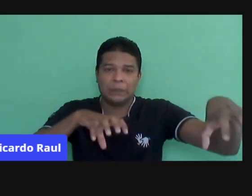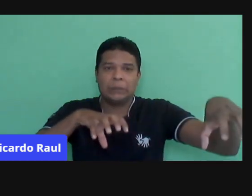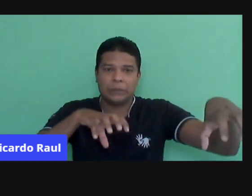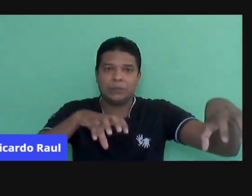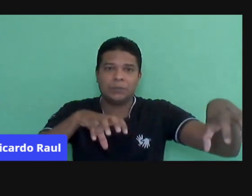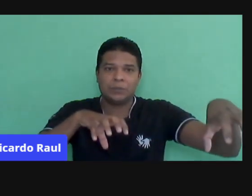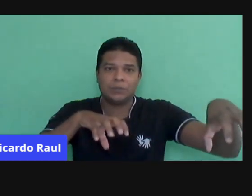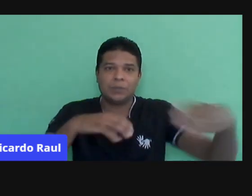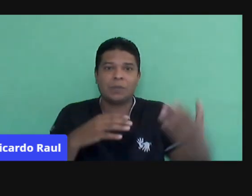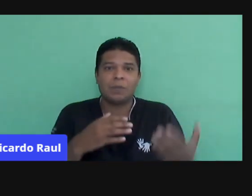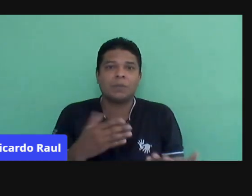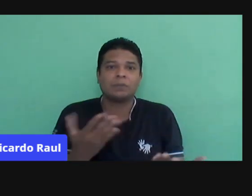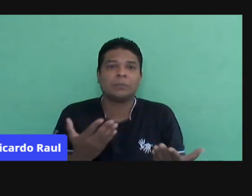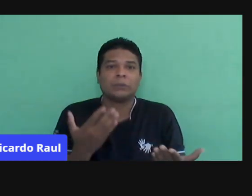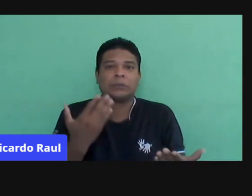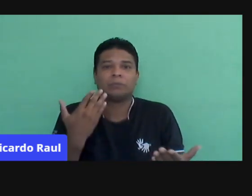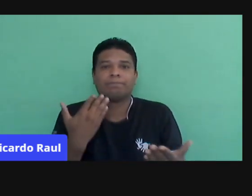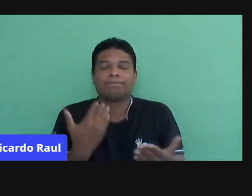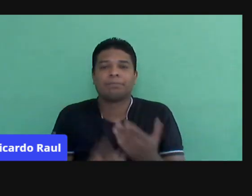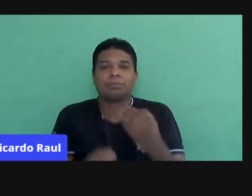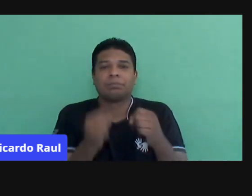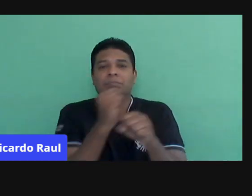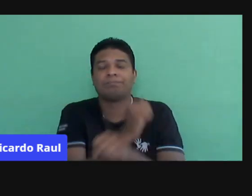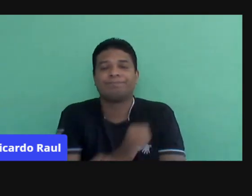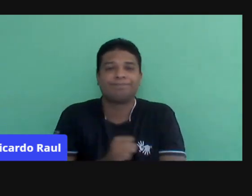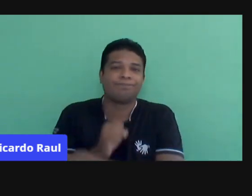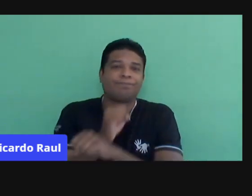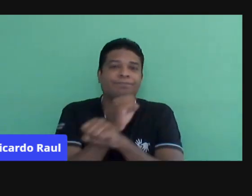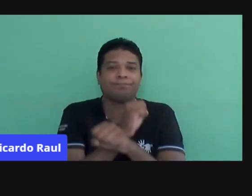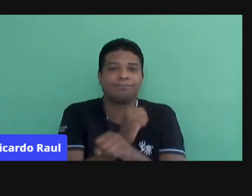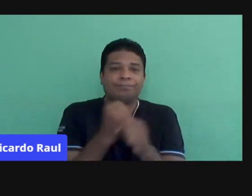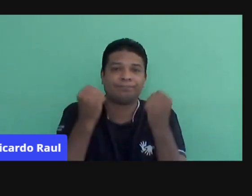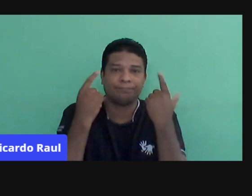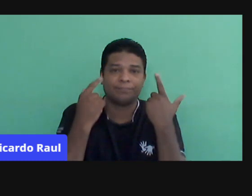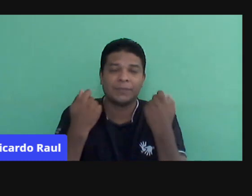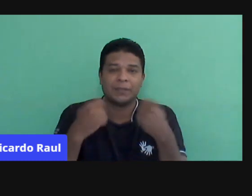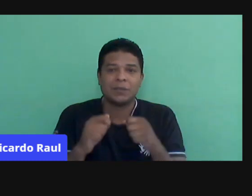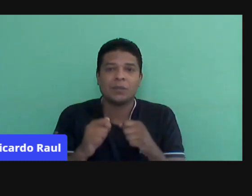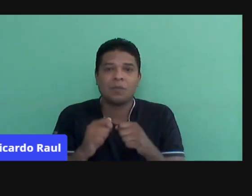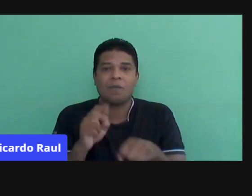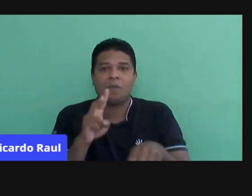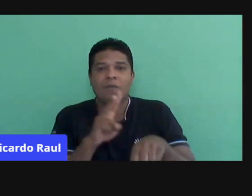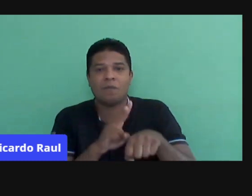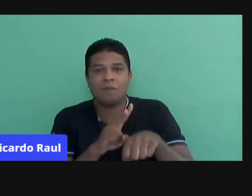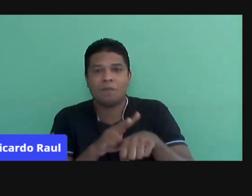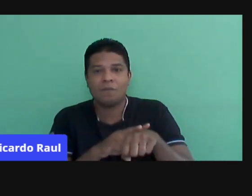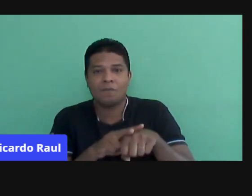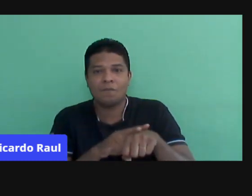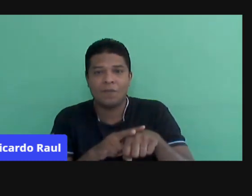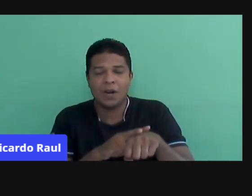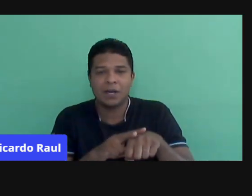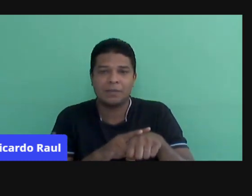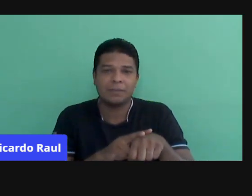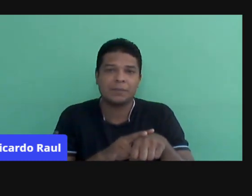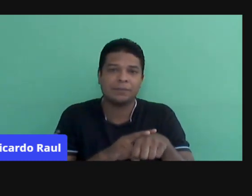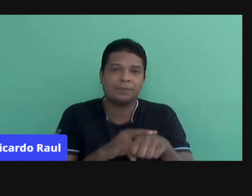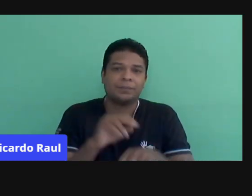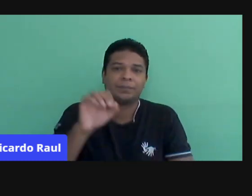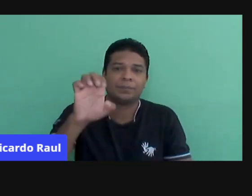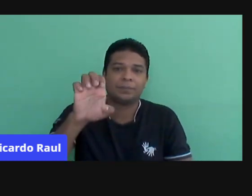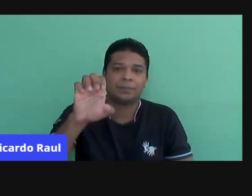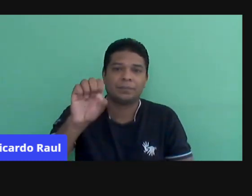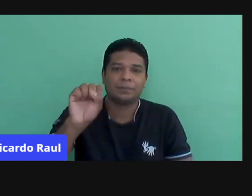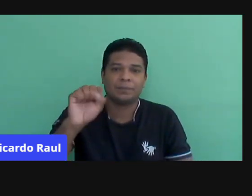ele não perca a esperança, que ele também conjugue o verbo esperançar, né? Porque para essa criança também não está sendo